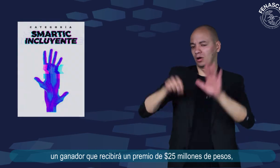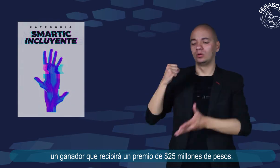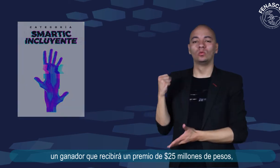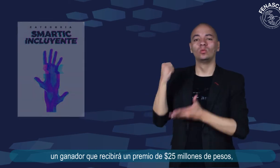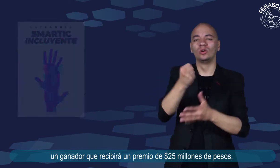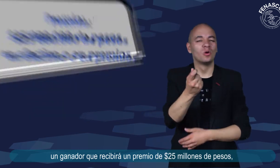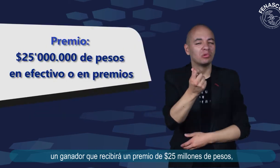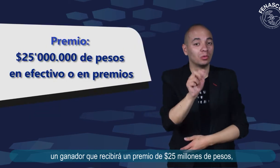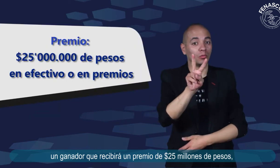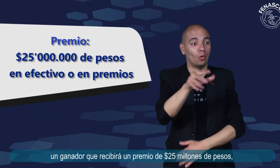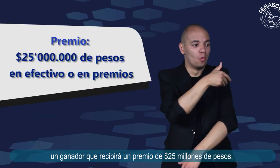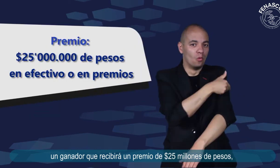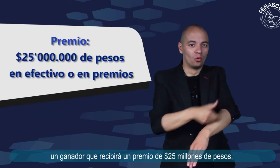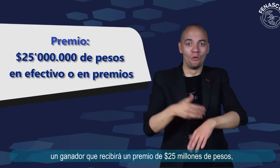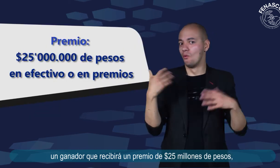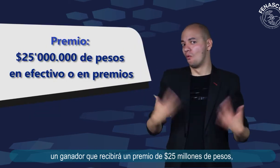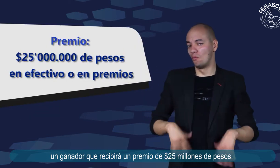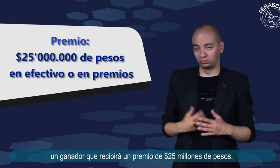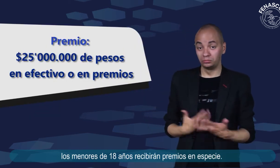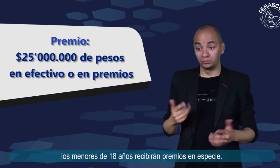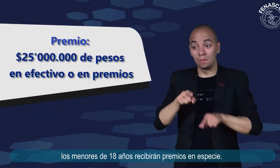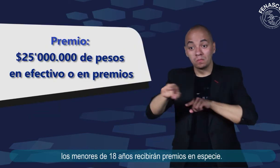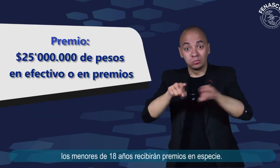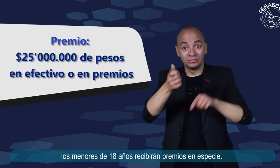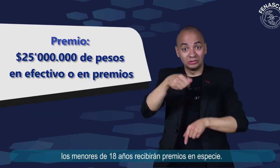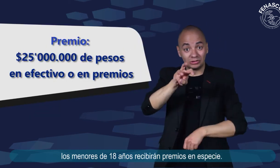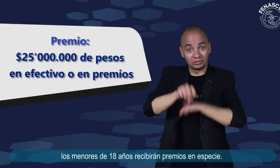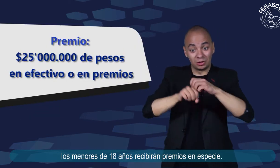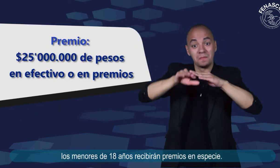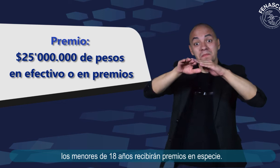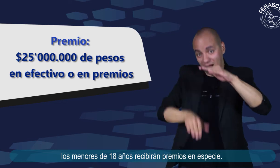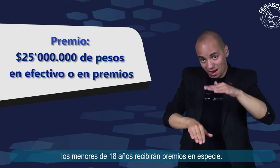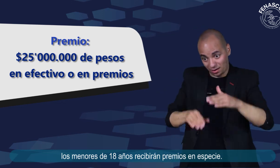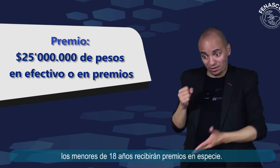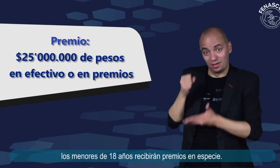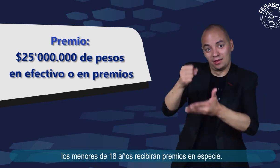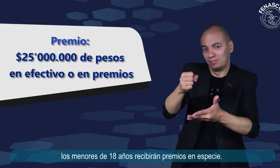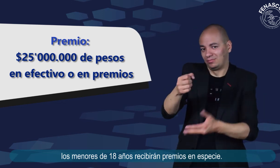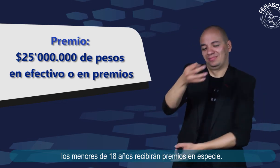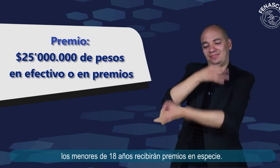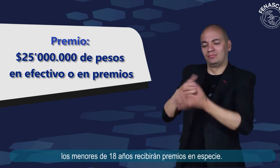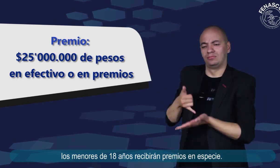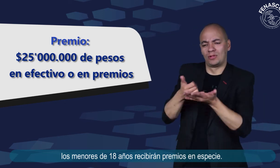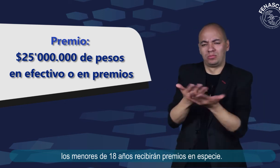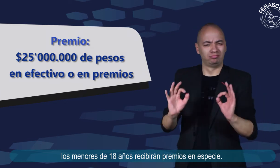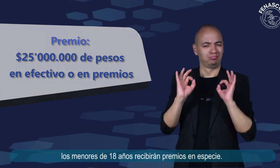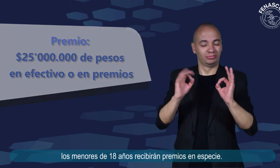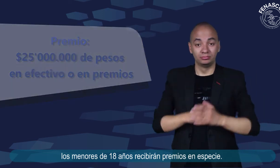millones de pesos los menores de 18 años recibirán premios en especie para más